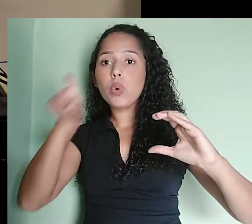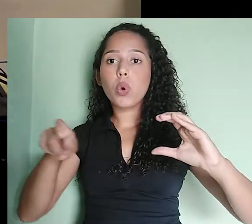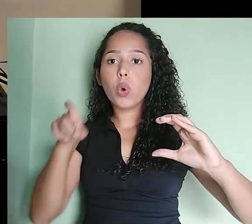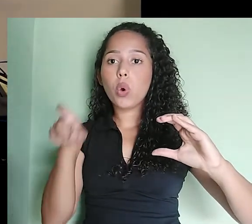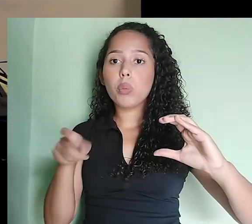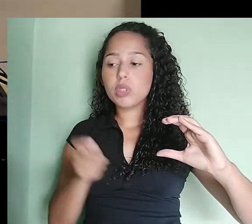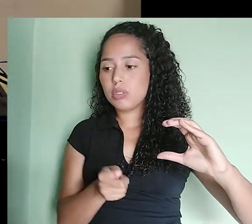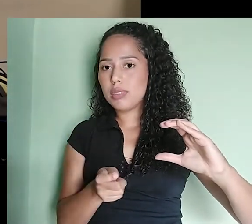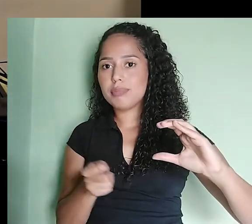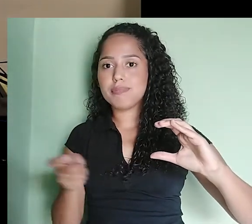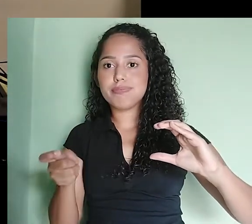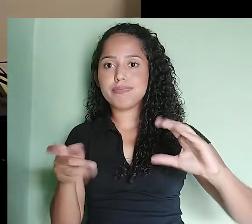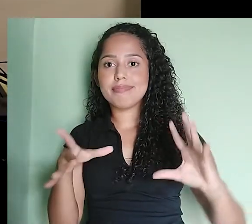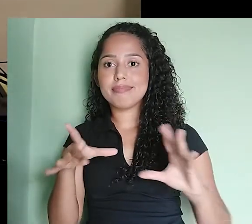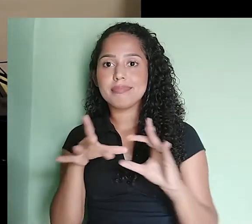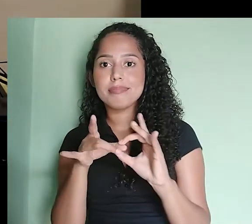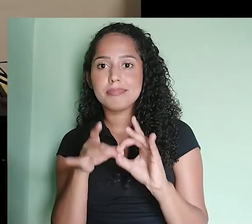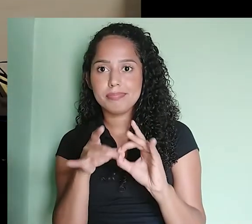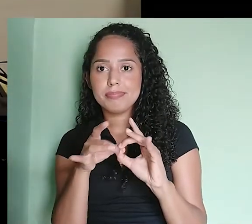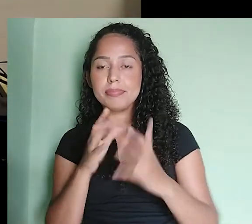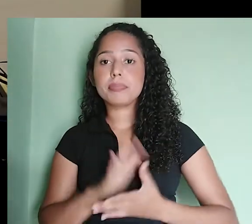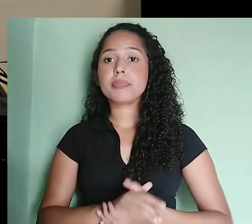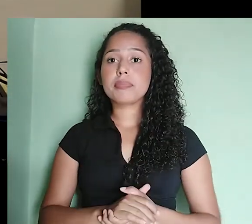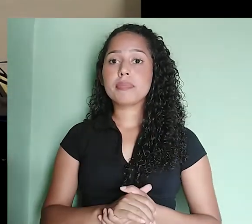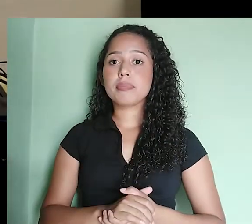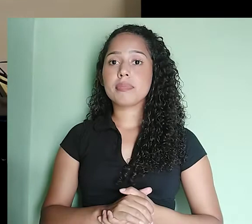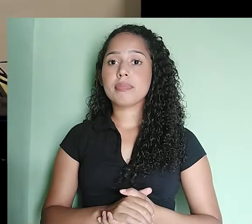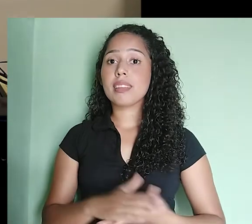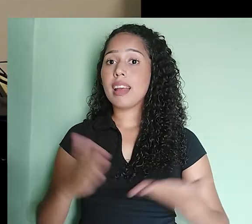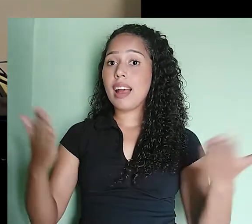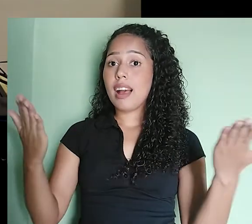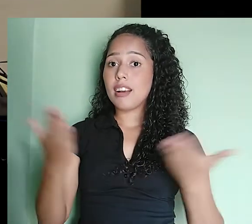E agora, irei ligar no meu notebook.